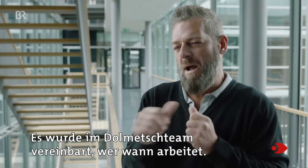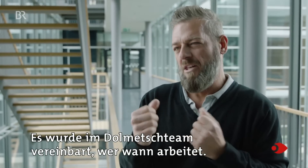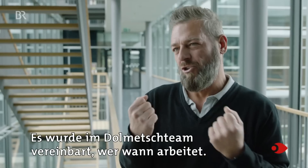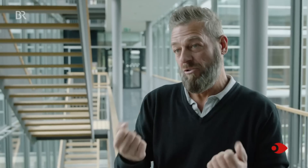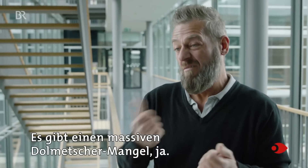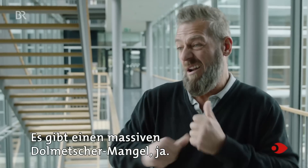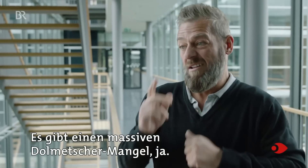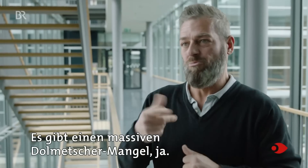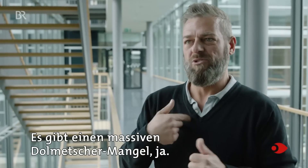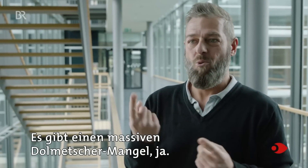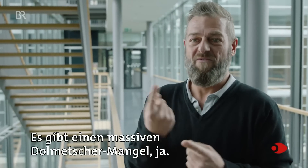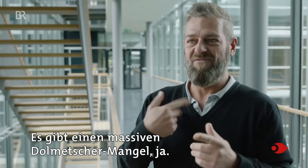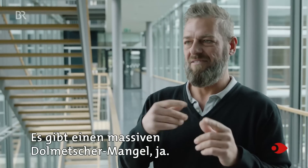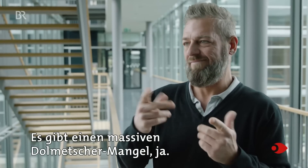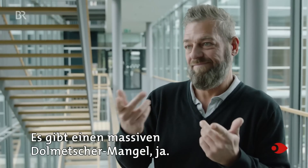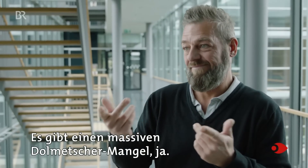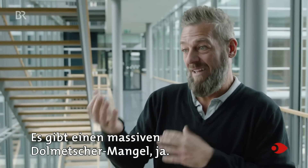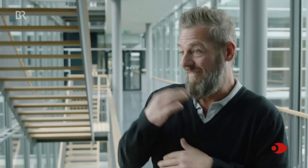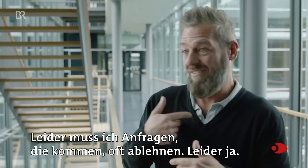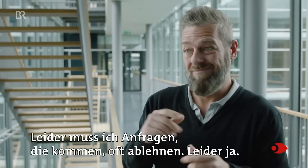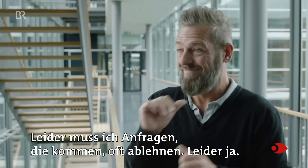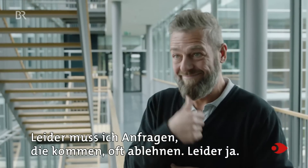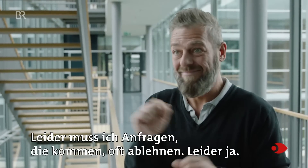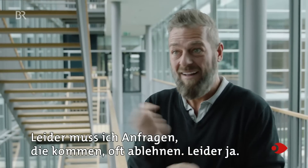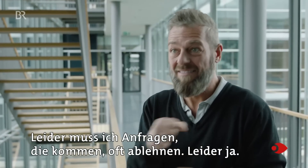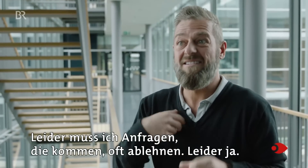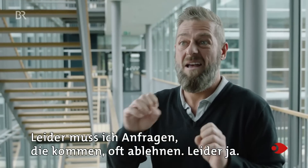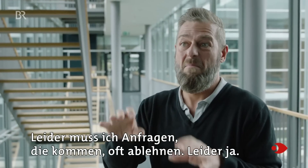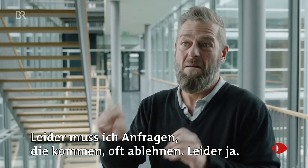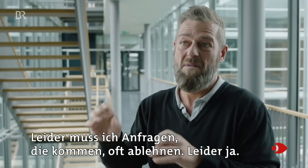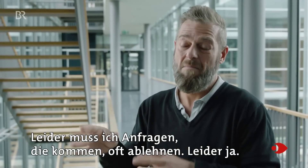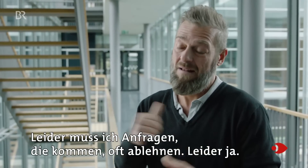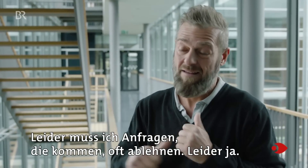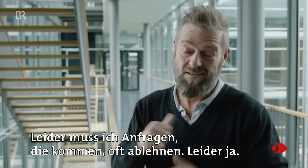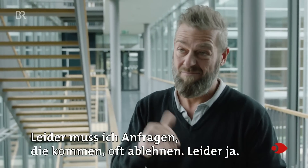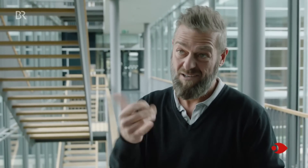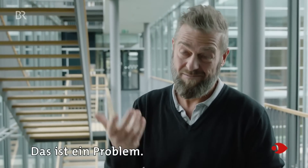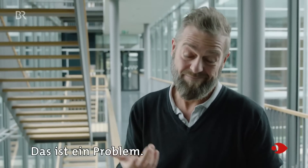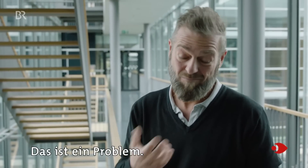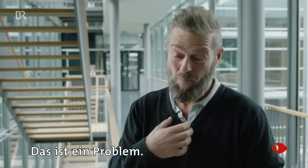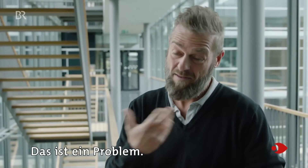Es gibt einen massiven Dolmetschermangel, ja. Leider muss ich anfragen, die kommen oft ablehnen. Leider ja, das ist ein Problem.